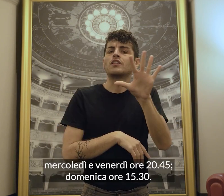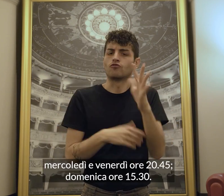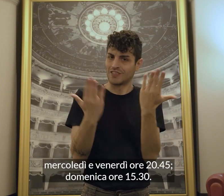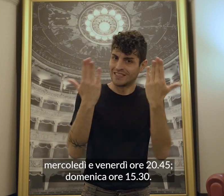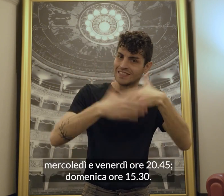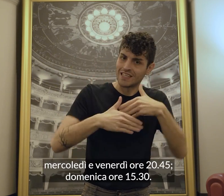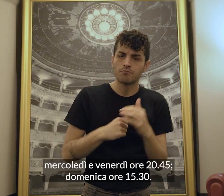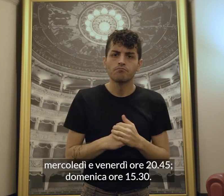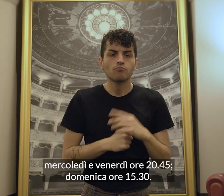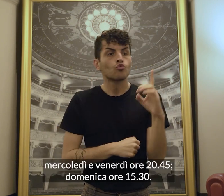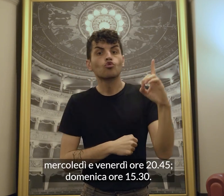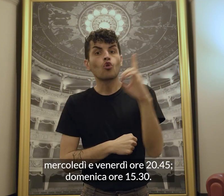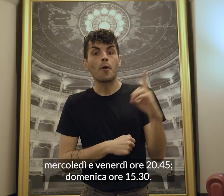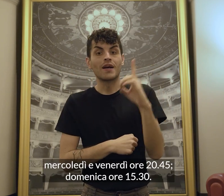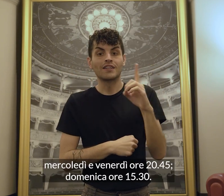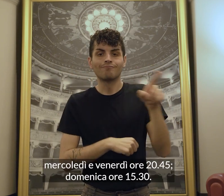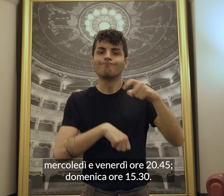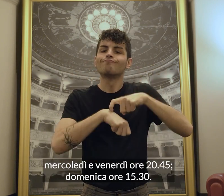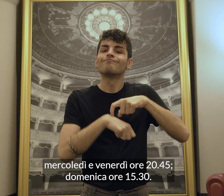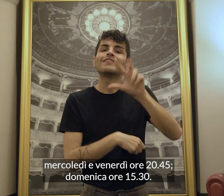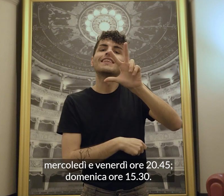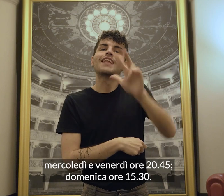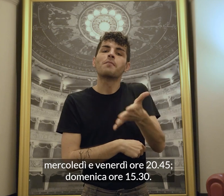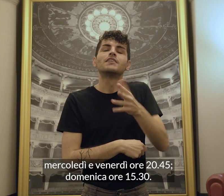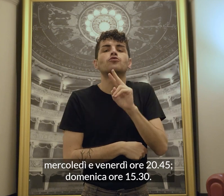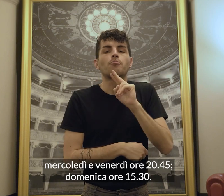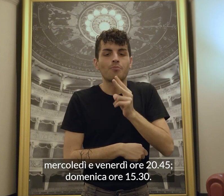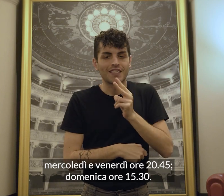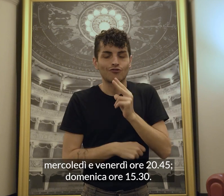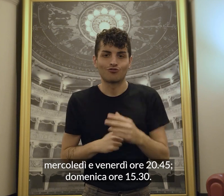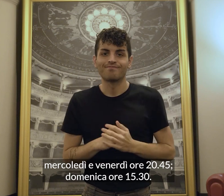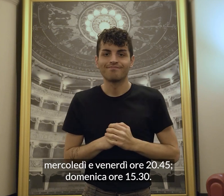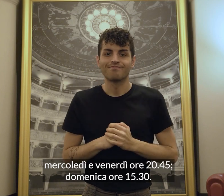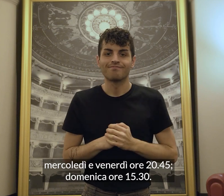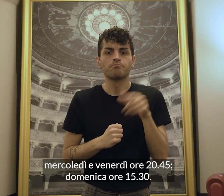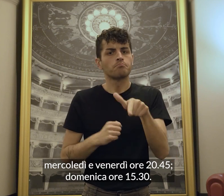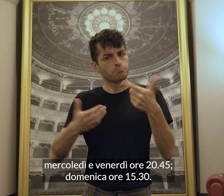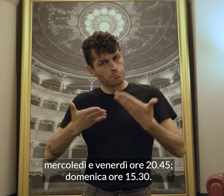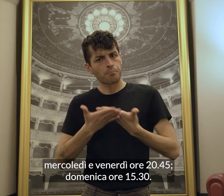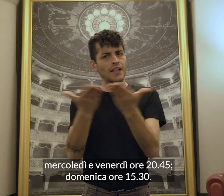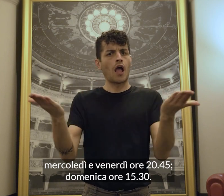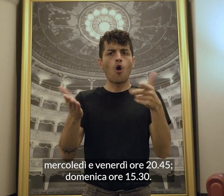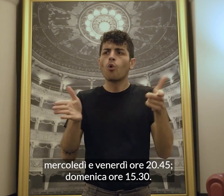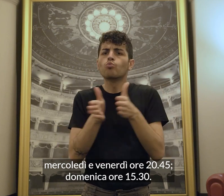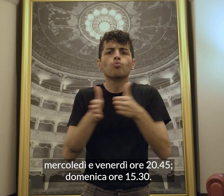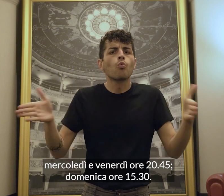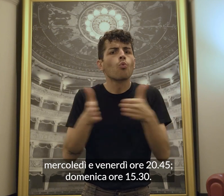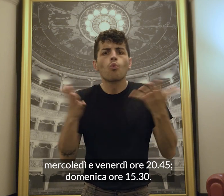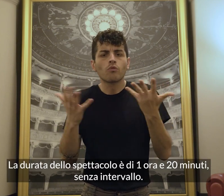ore 20.45. Domenica ore 15.30. La